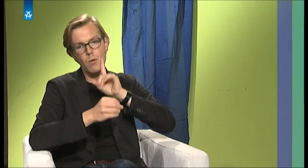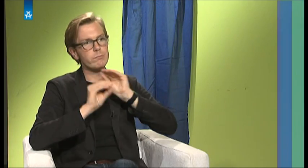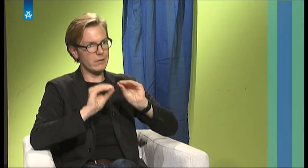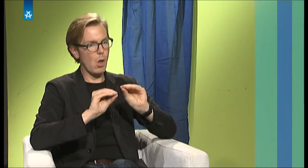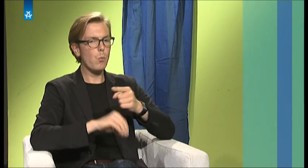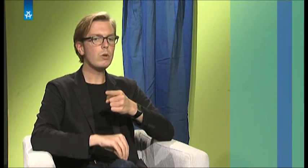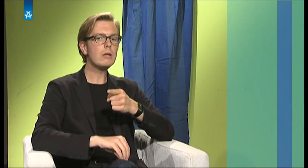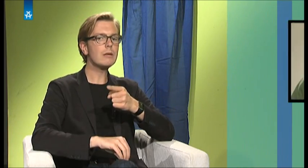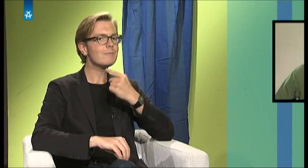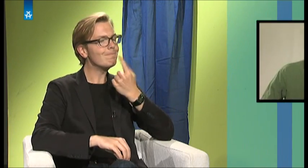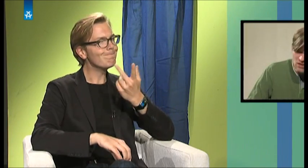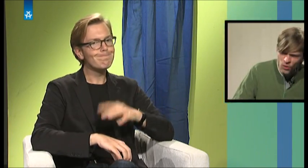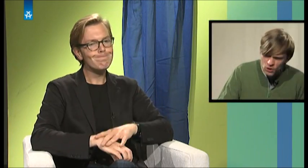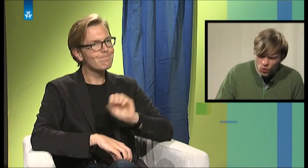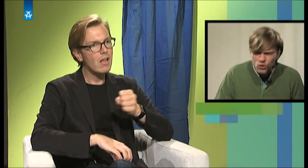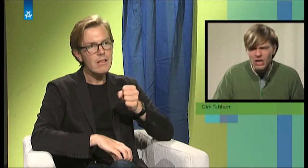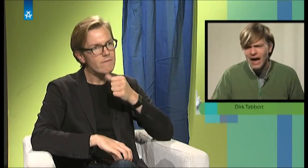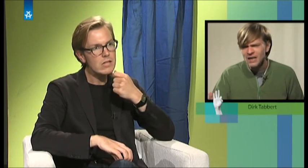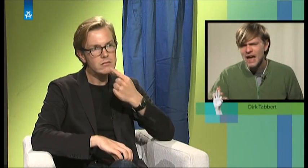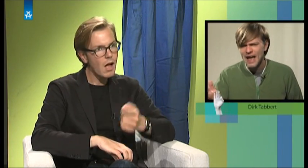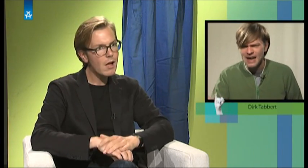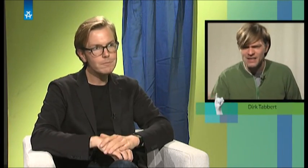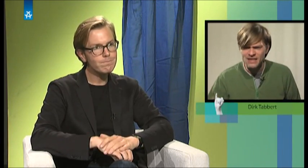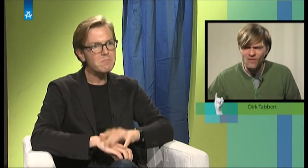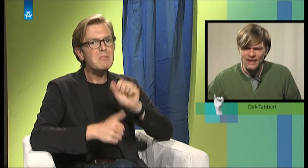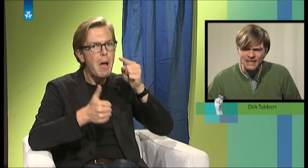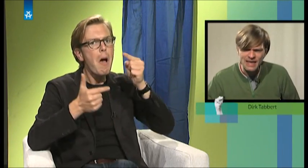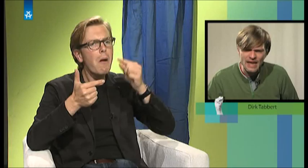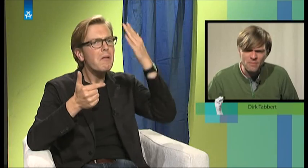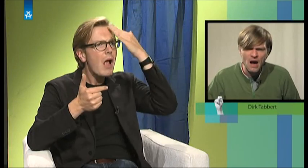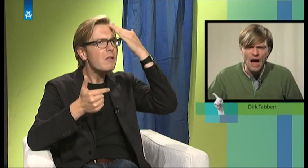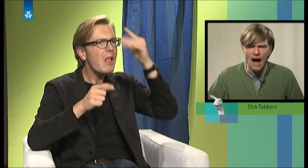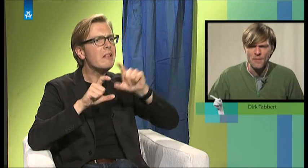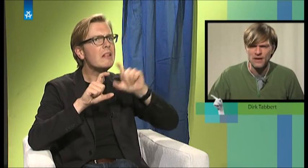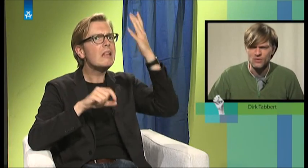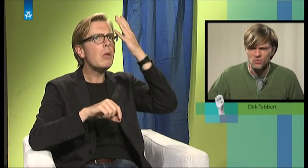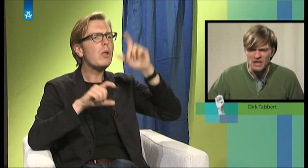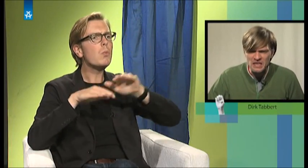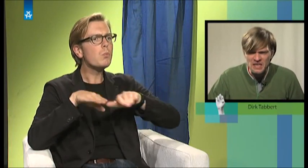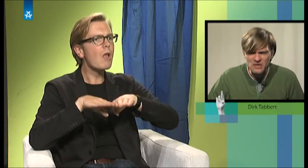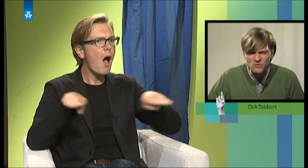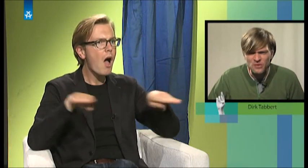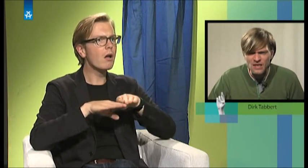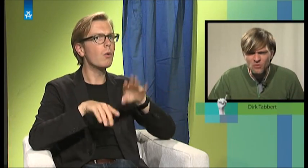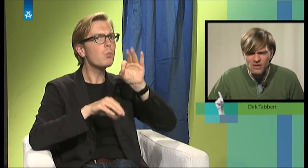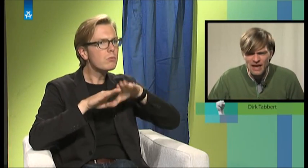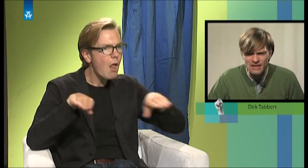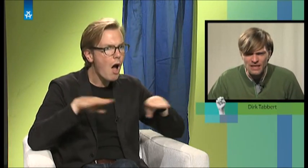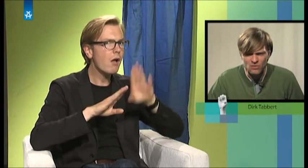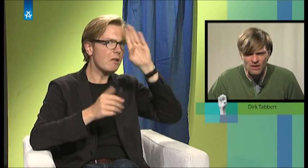dazu gar nicht viel sagen. Er erkennt so die theoretischen Grundlagen, er kannte die jeweiligen Themen, aber so richtig viel wusste er nicht. dann